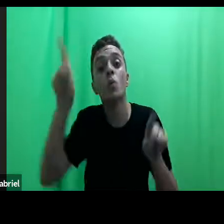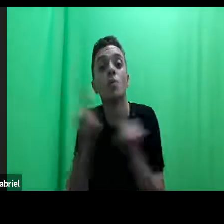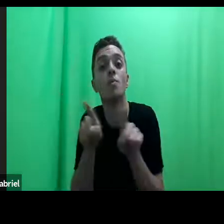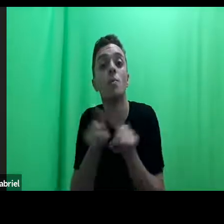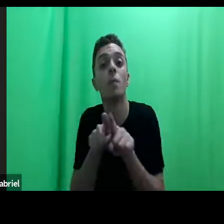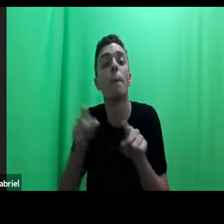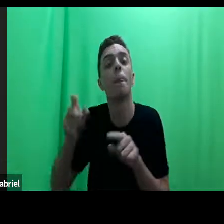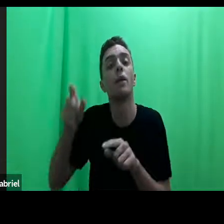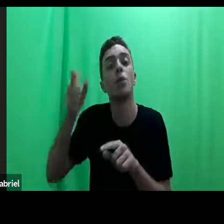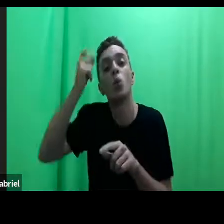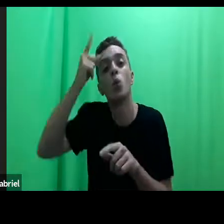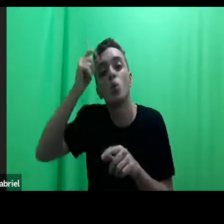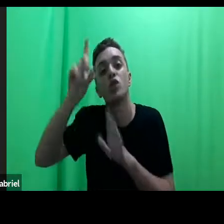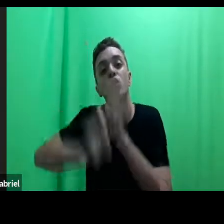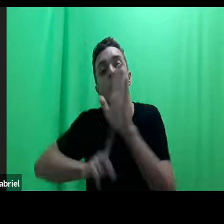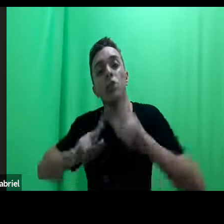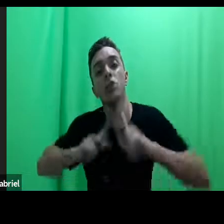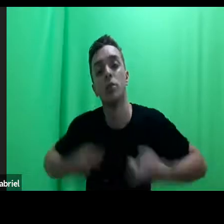direitos humanos.